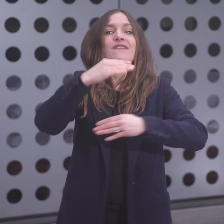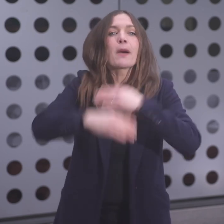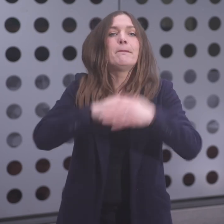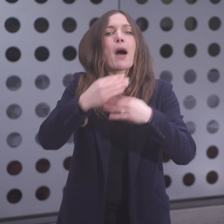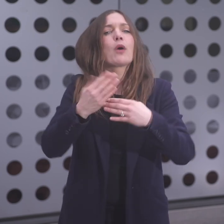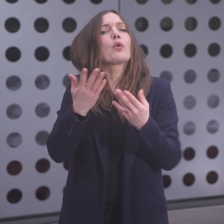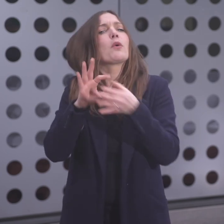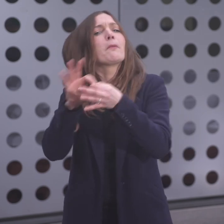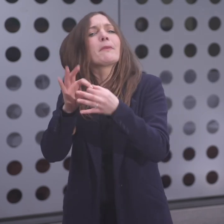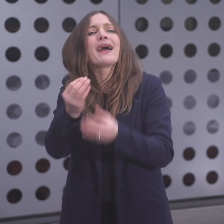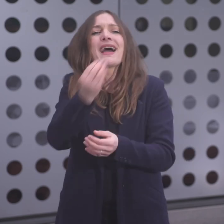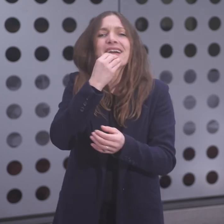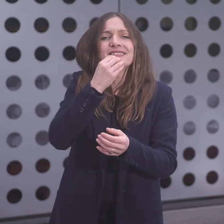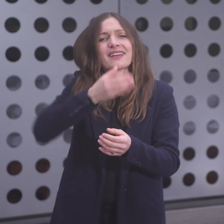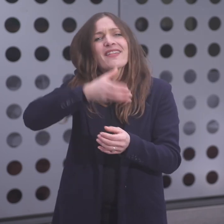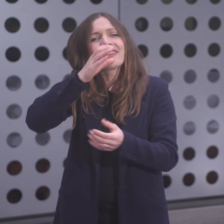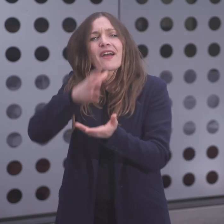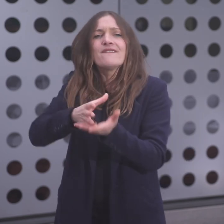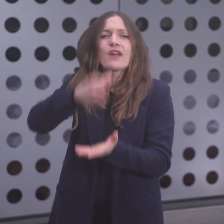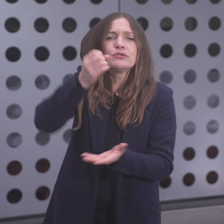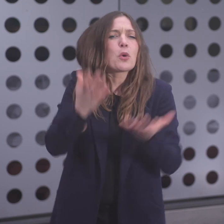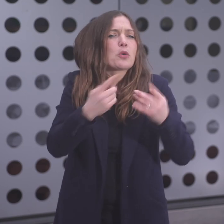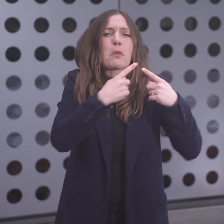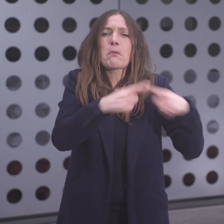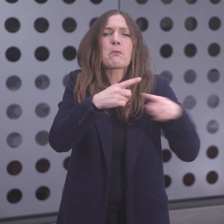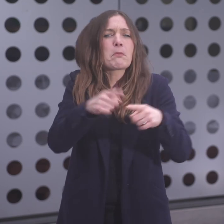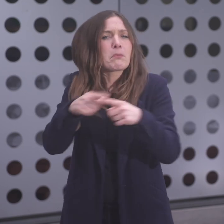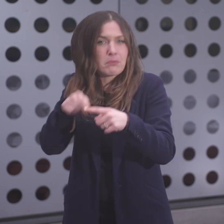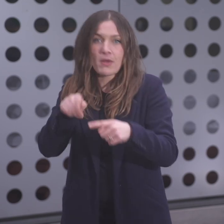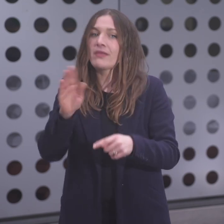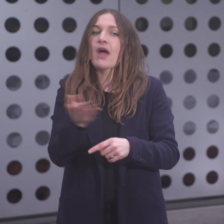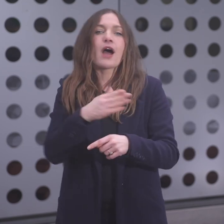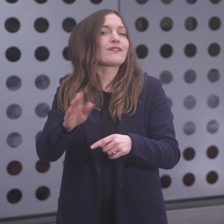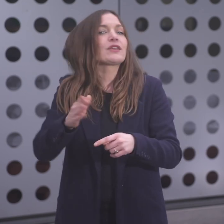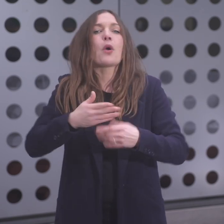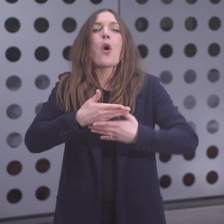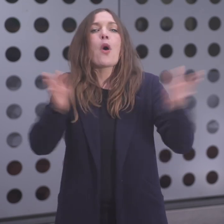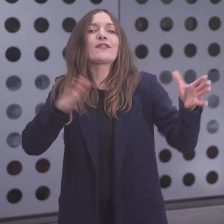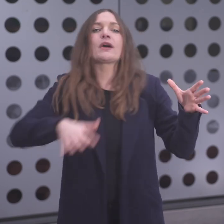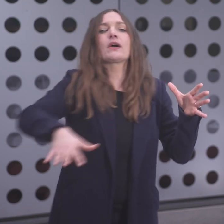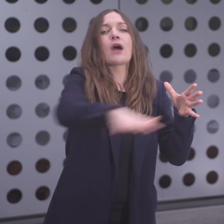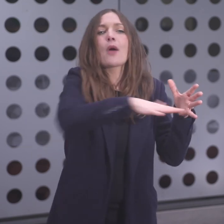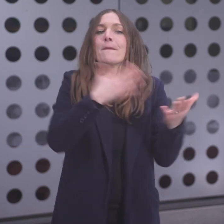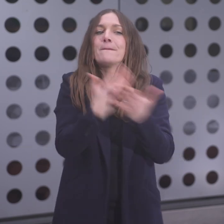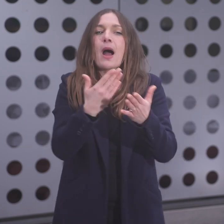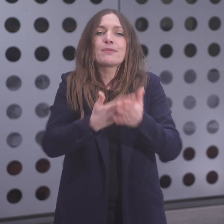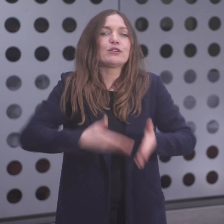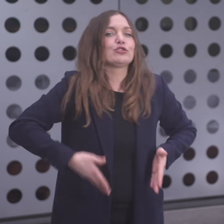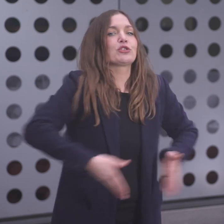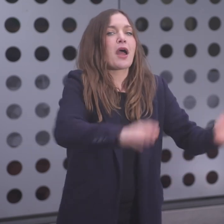Ess- und Trinkverpackungen sowie andere Abfälle dürfen nicht im öffentlichen Raum, beispielsweise auf der Strasse, liegen gelassen